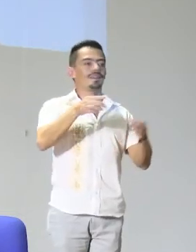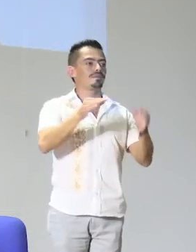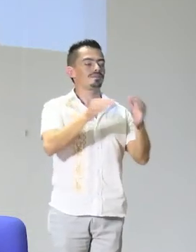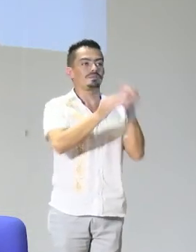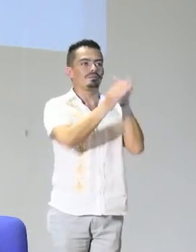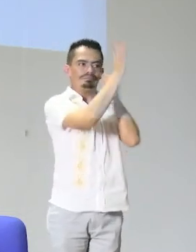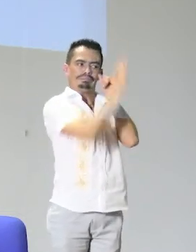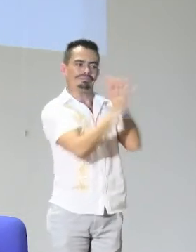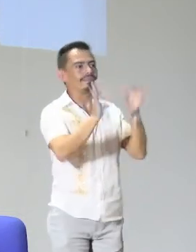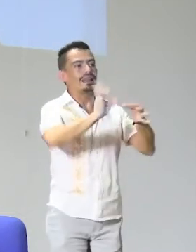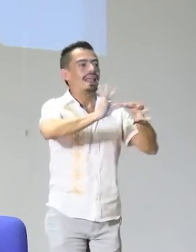¿cómo hacerlo?